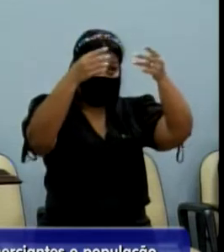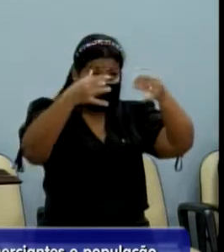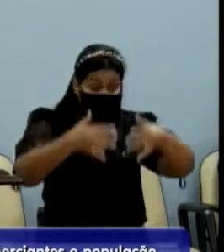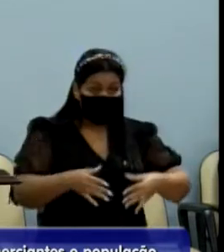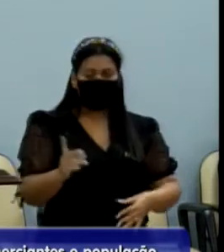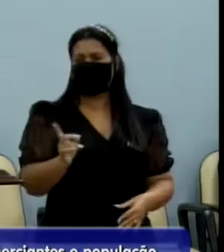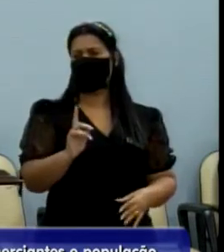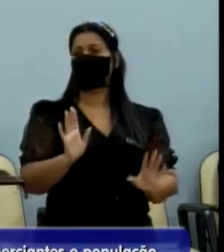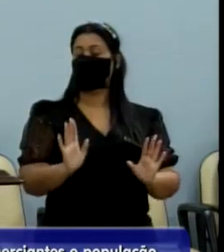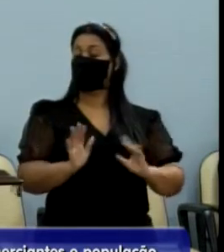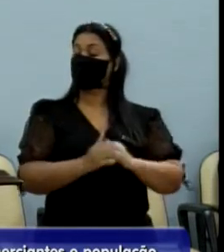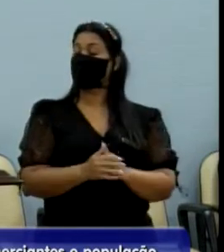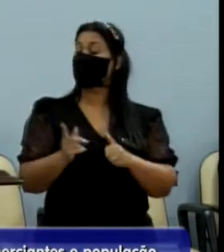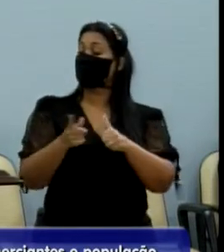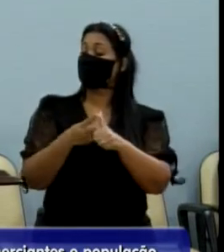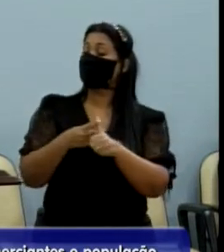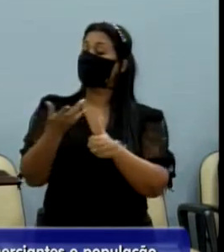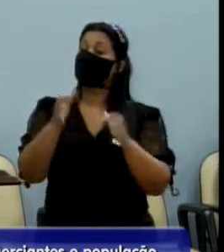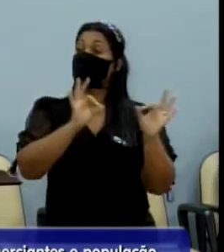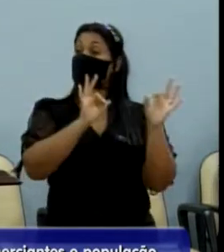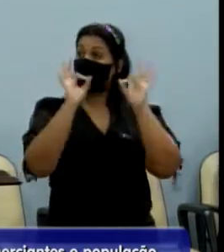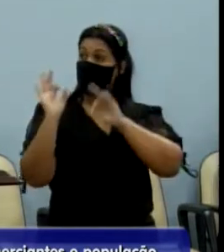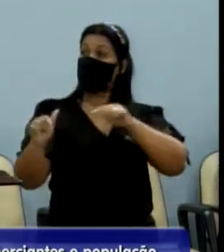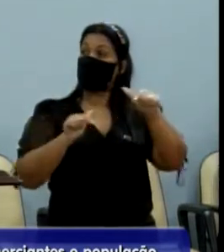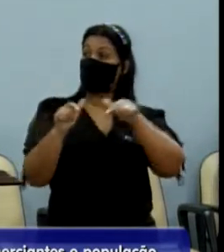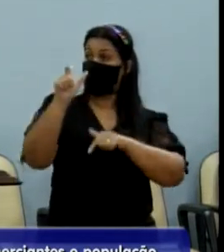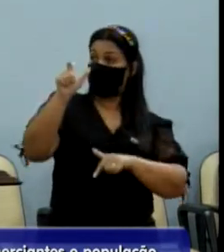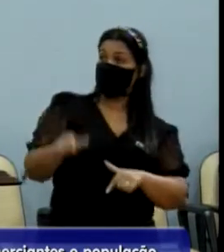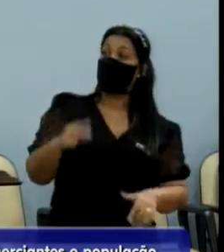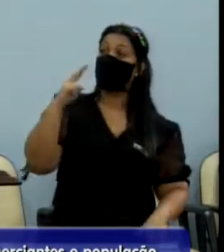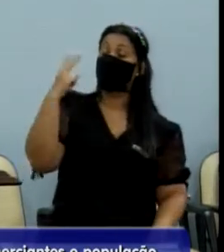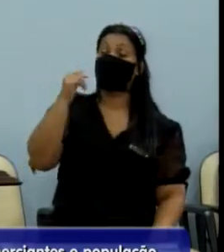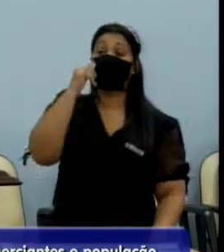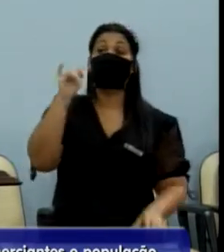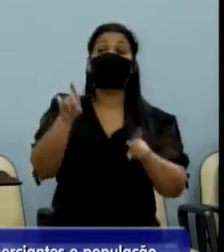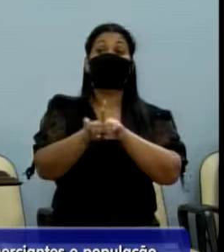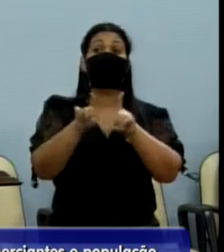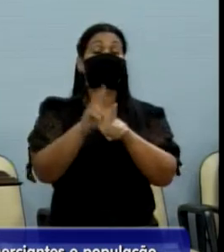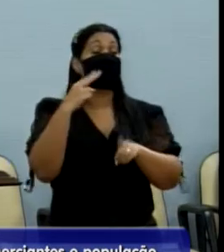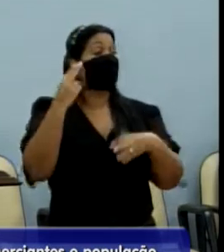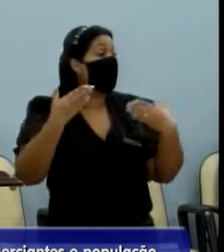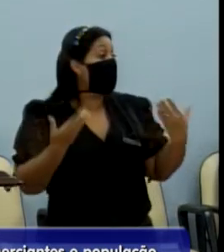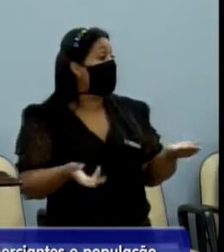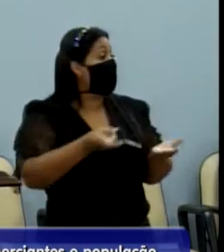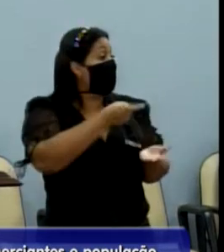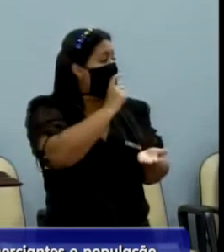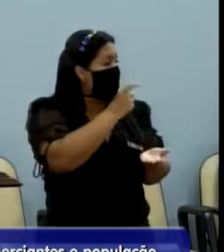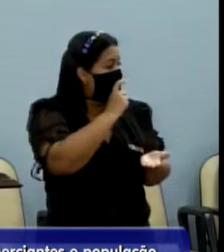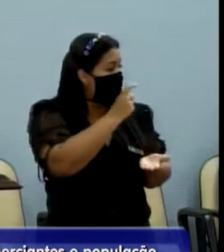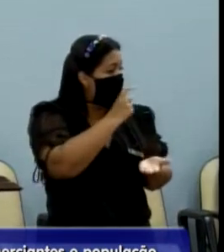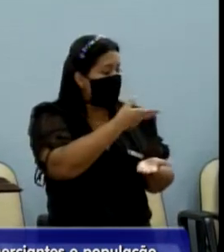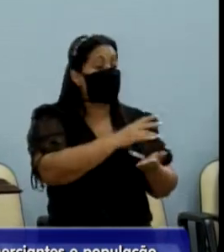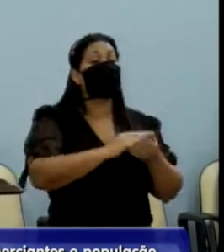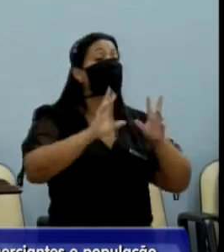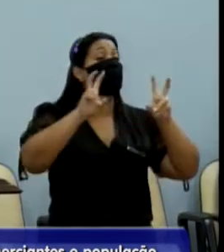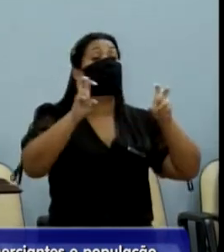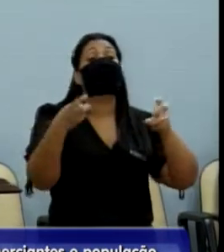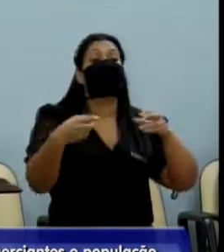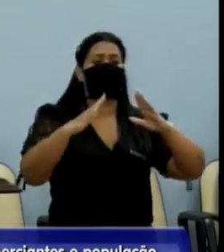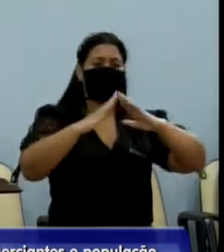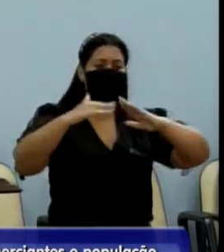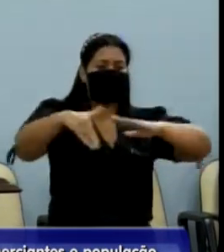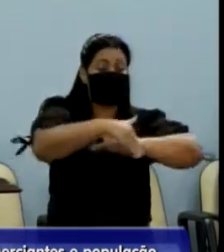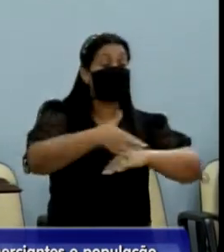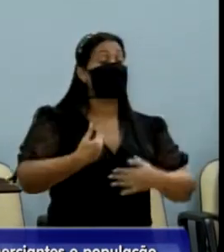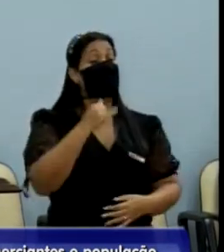Primeiramente, eu tenho acompanhado o trabalho do Júlio Donizete e do vereador Pedro Roberto sobre os moradores de rua. Queria dizer